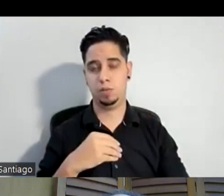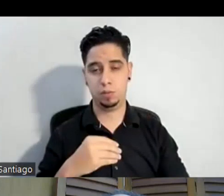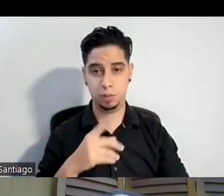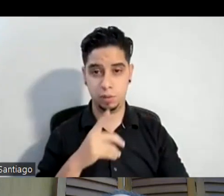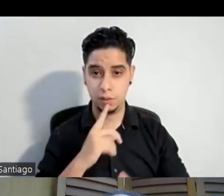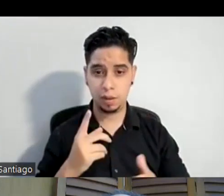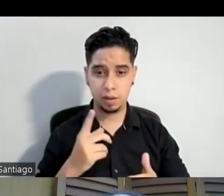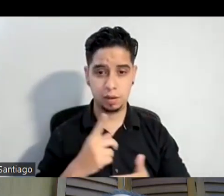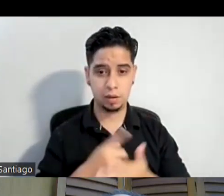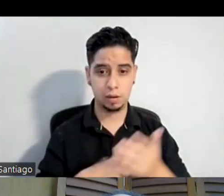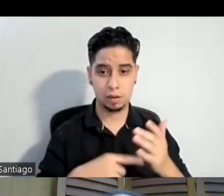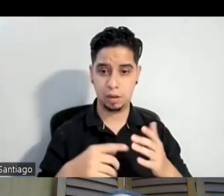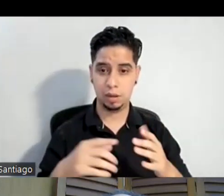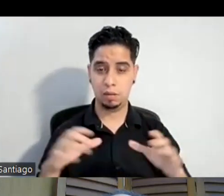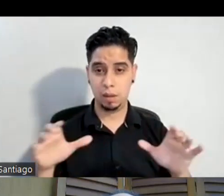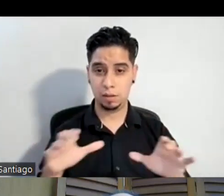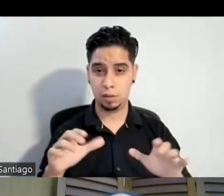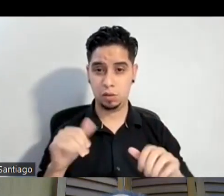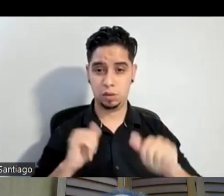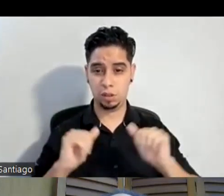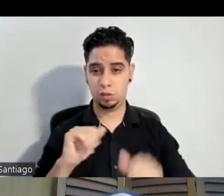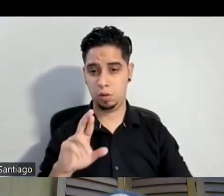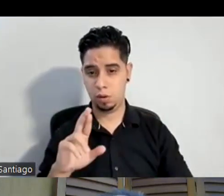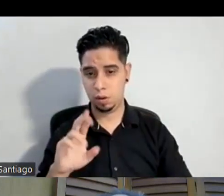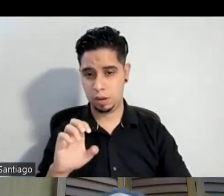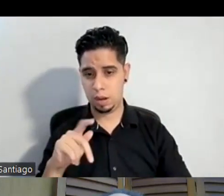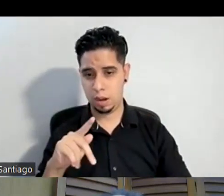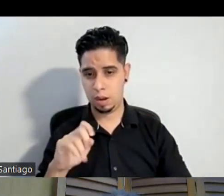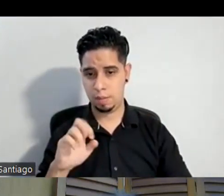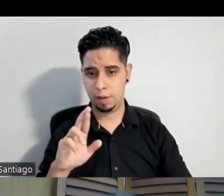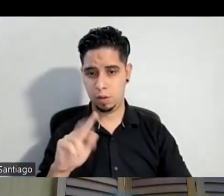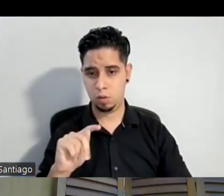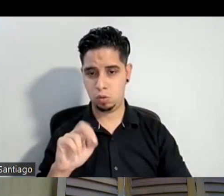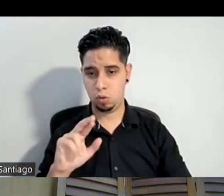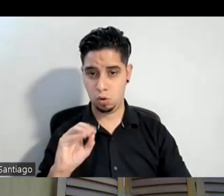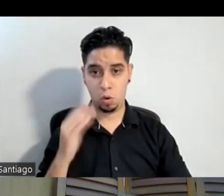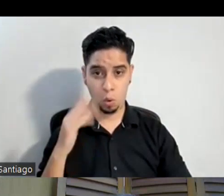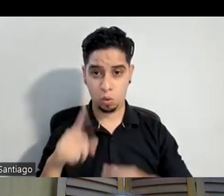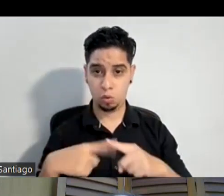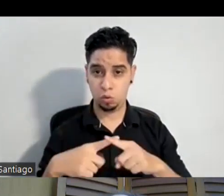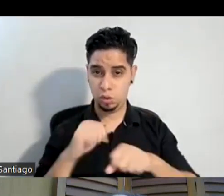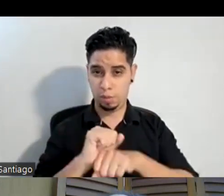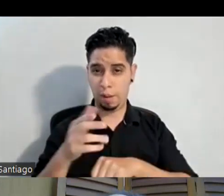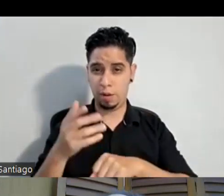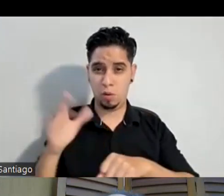viene haciendo teatro de repertorio también porque cuando yo estaba en la universidad lo hacía también lo hicieron con Evita y es una